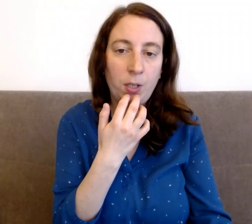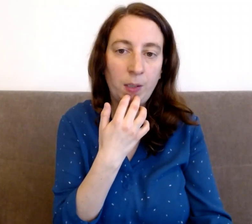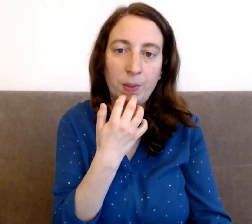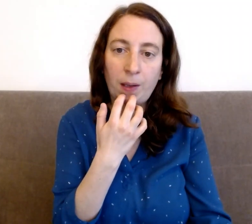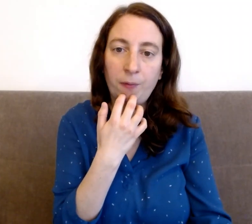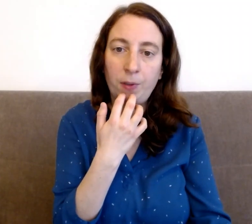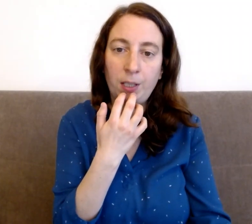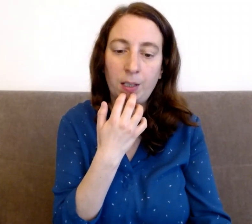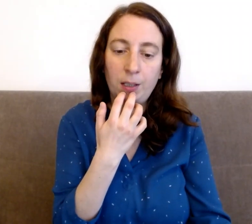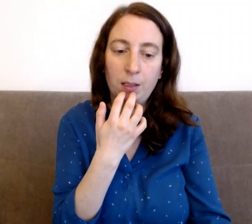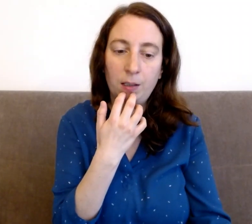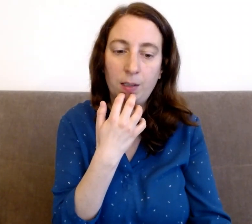métaphorique.